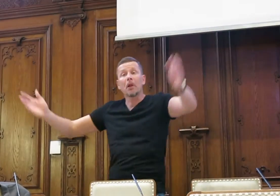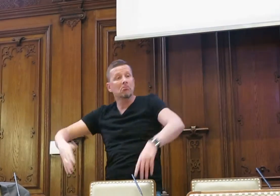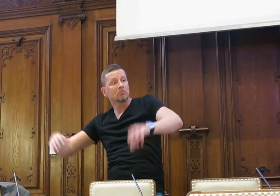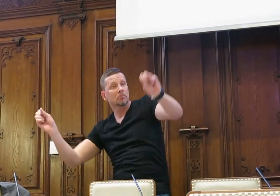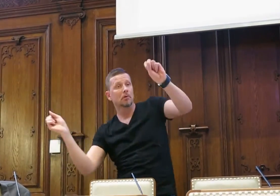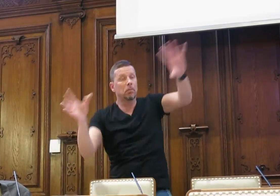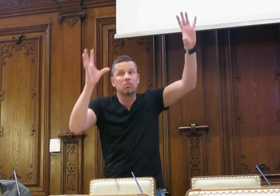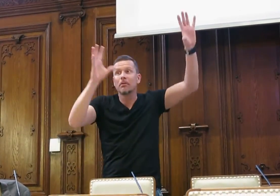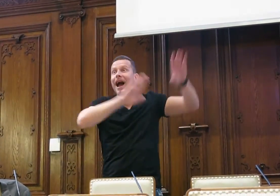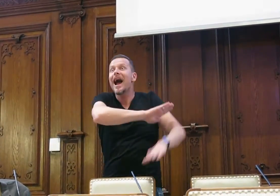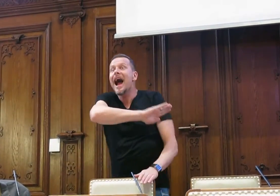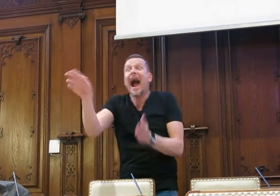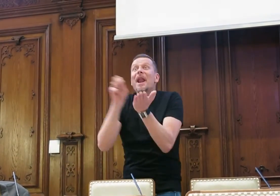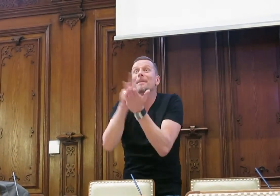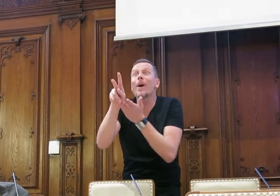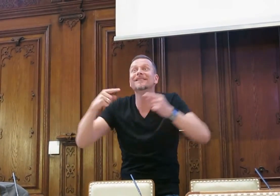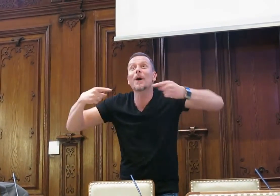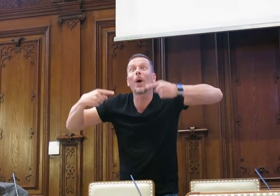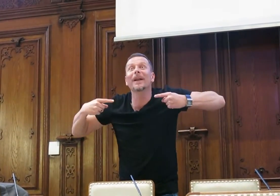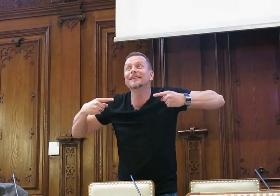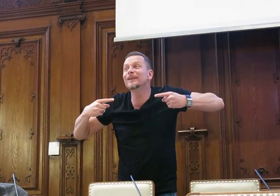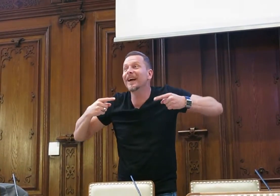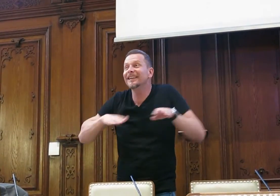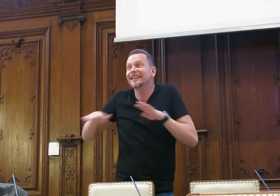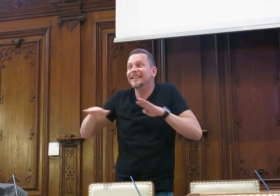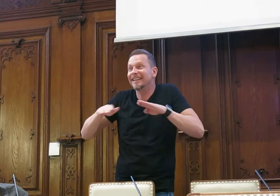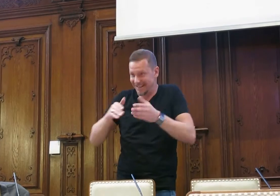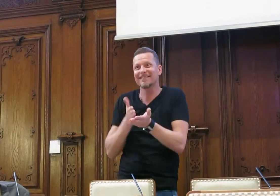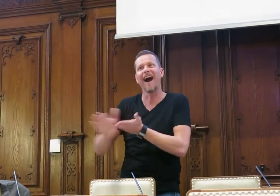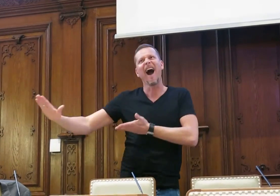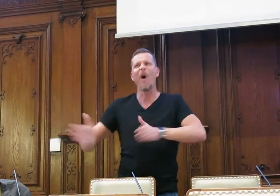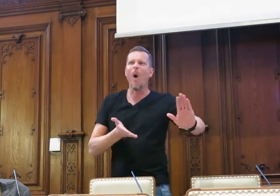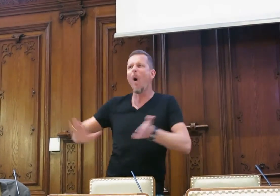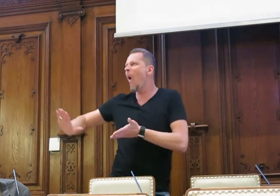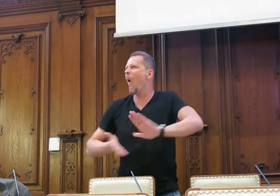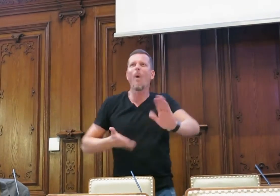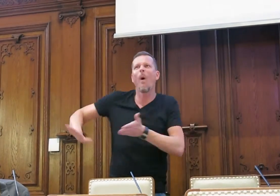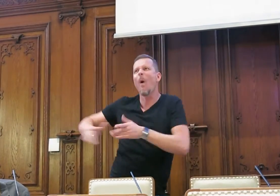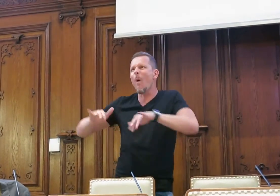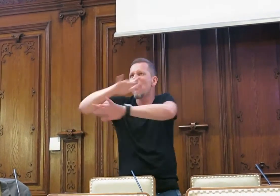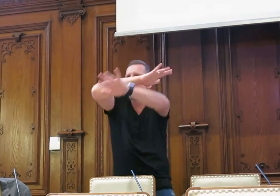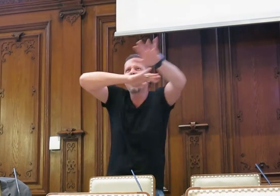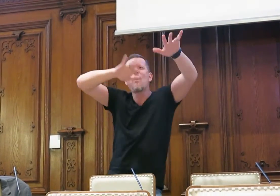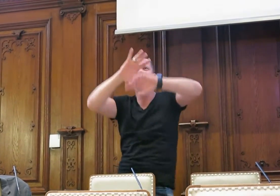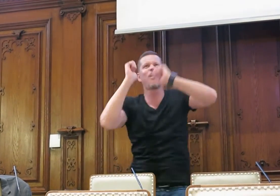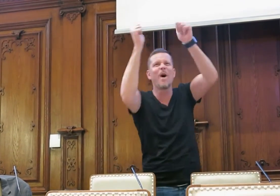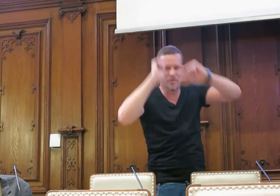Petrus sagt, überhaupt kein Problem, eben, zaubert einer kurz, und alle Mäuse haben auf den Beinen und alles geht's.